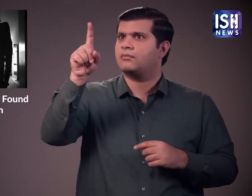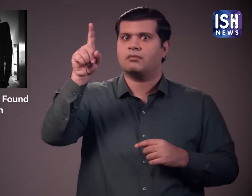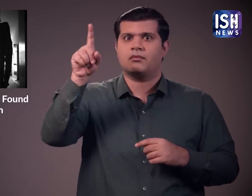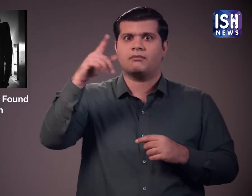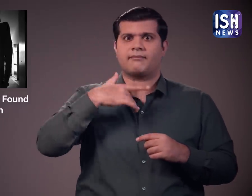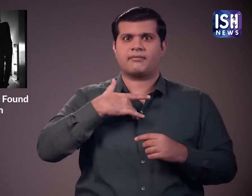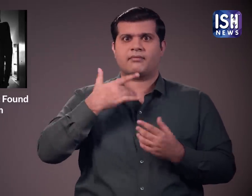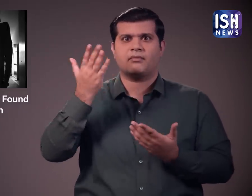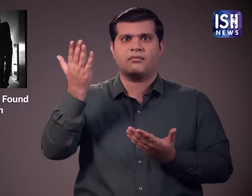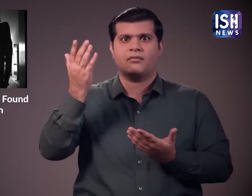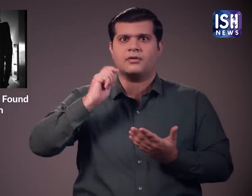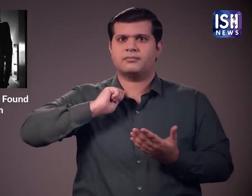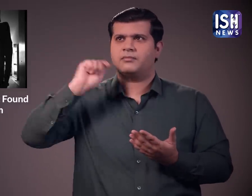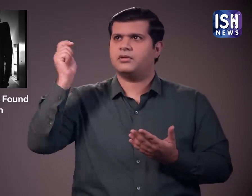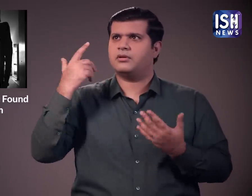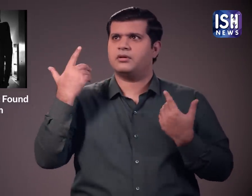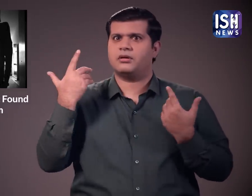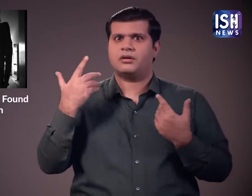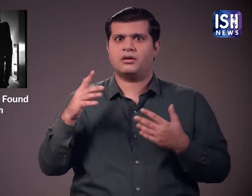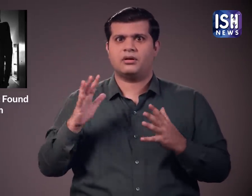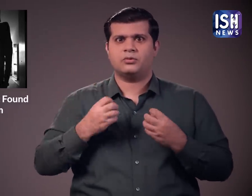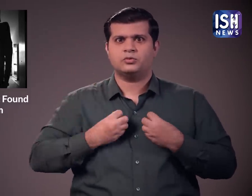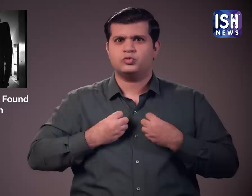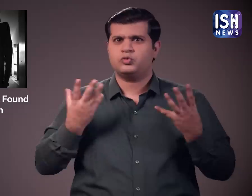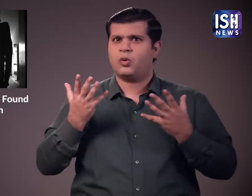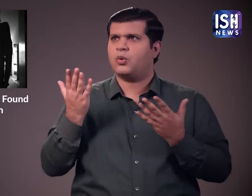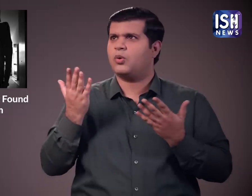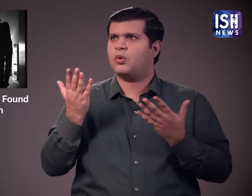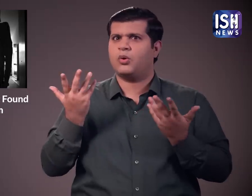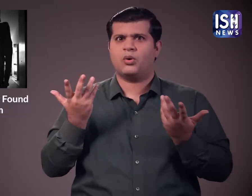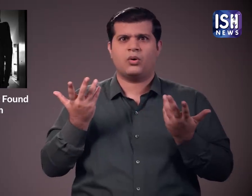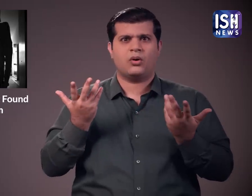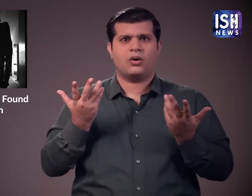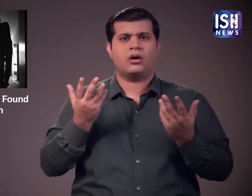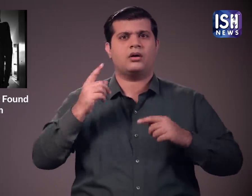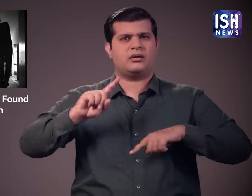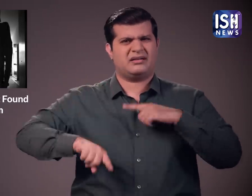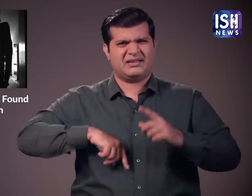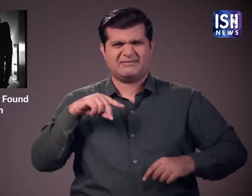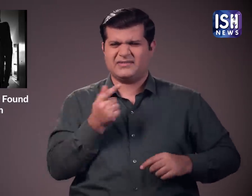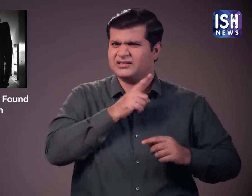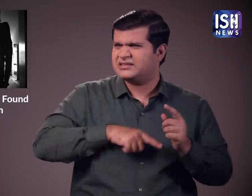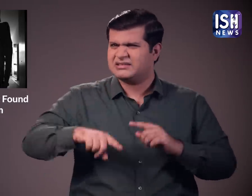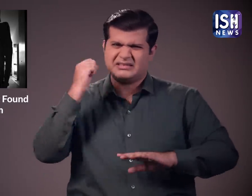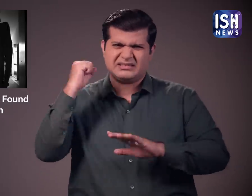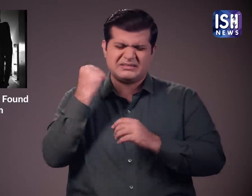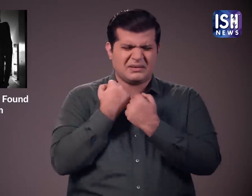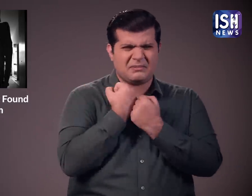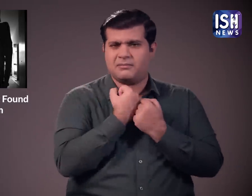अंजली को फासी पर लटका देखा। वह एहरान रह गए। उन्होंने हॉस्टेल के कमरे का दर्वाजा तोड़ा